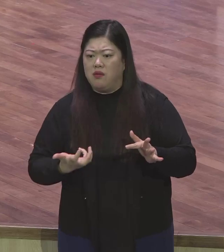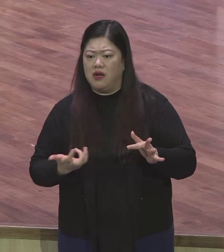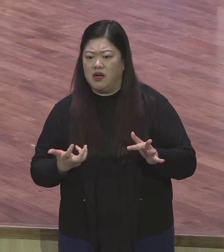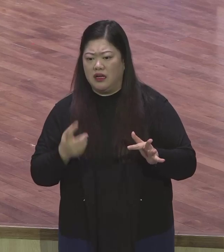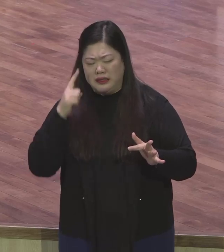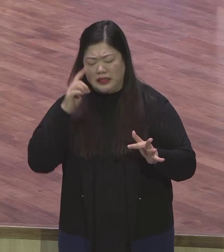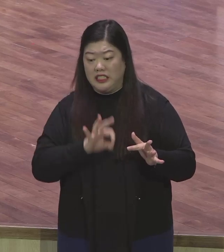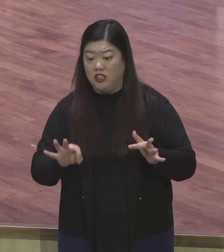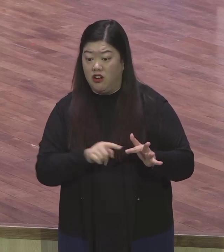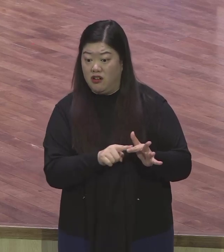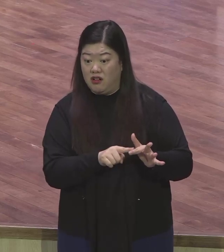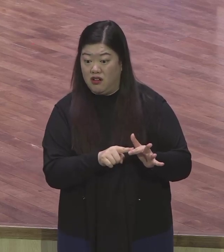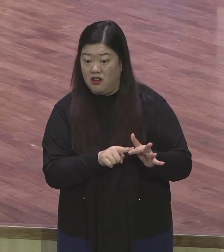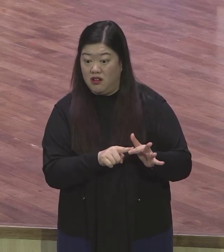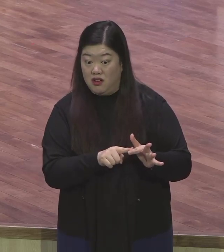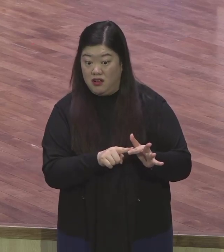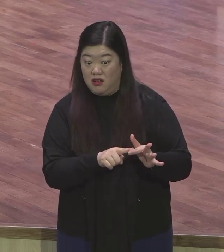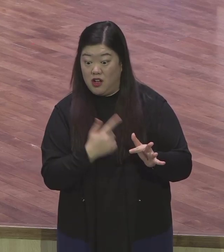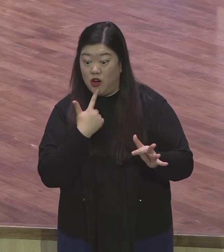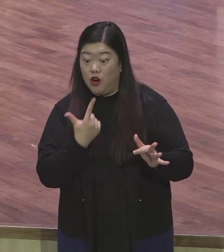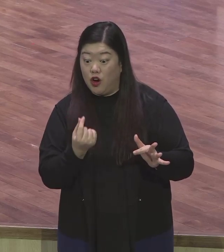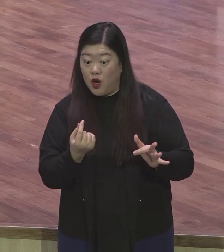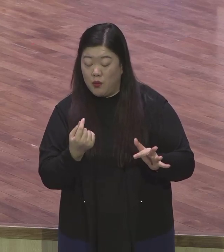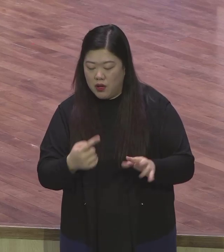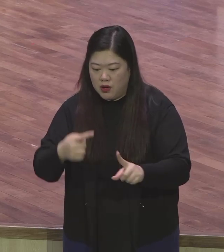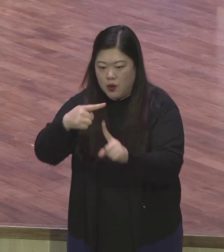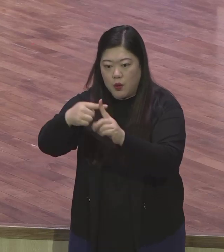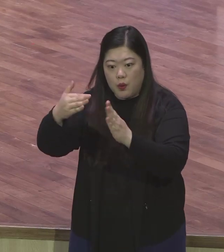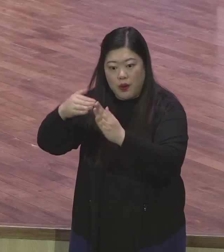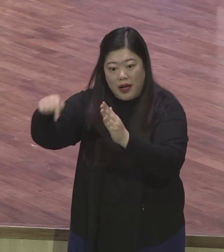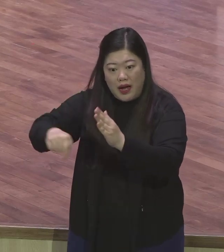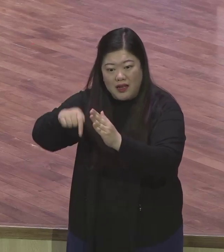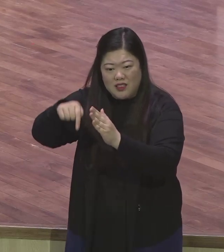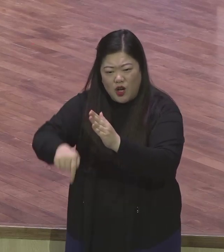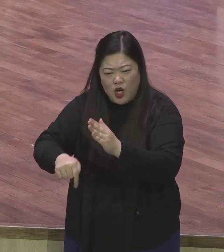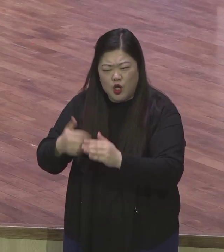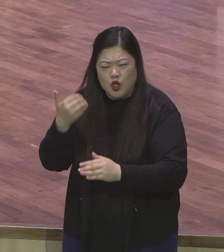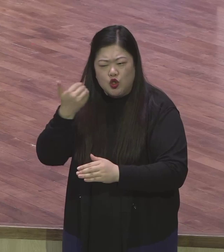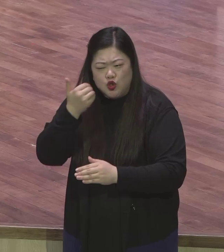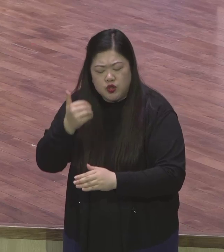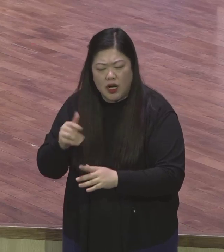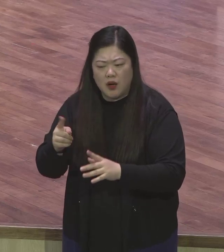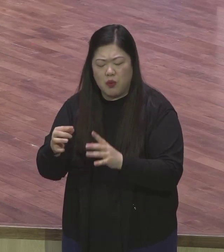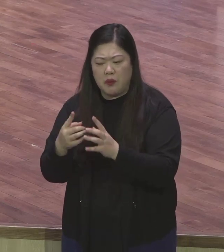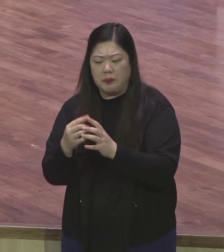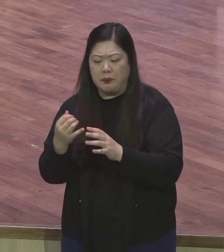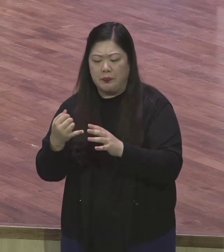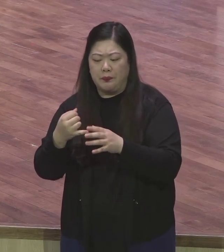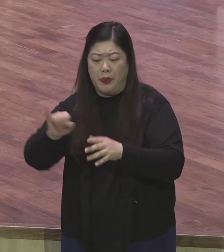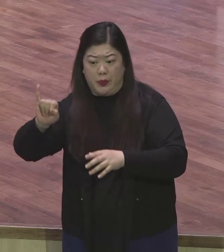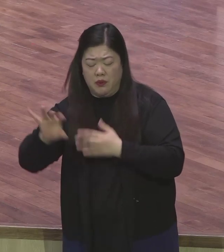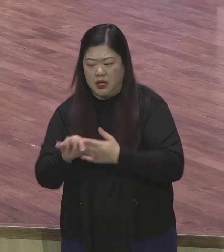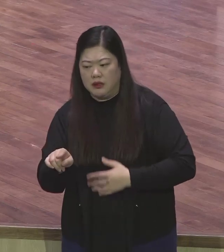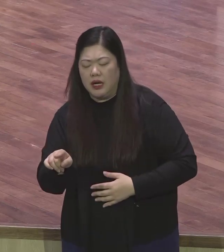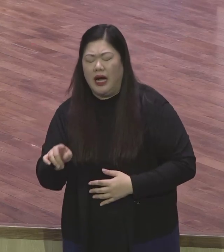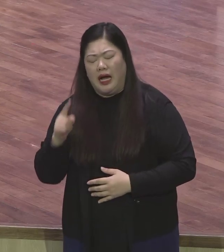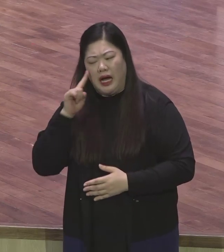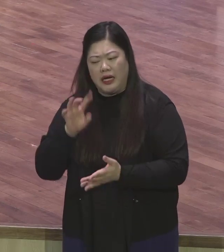공동교회 공동처도 마찬가지예요 정말 하나된 지체위식을 가지고 있길 바랍니다 하나된